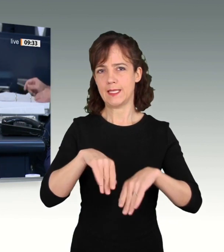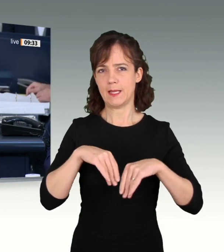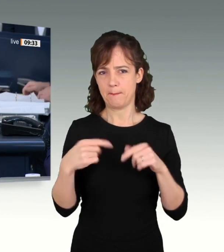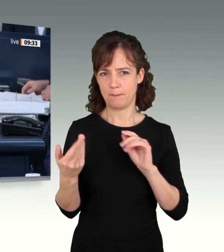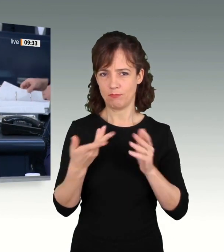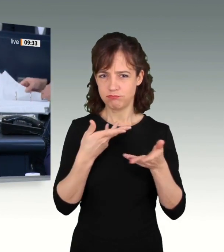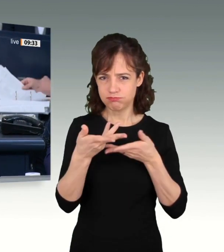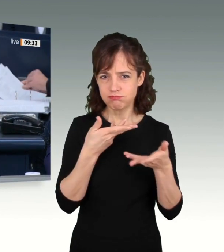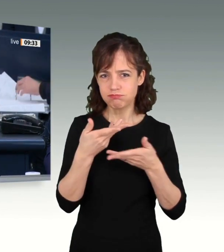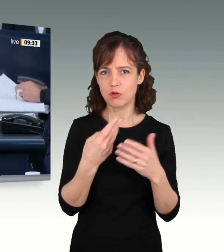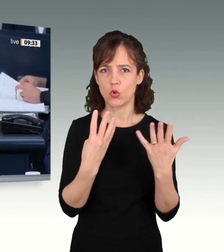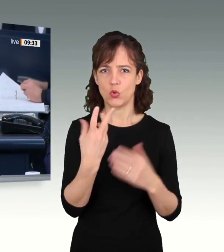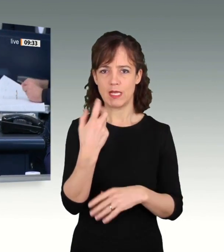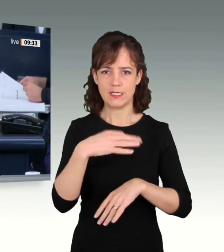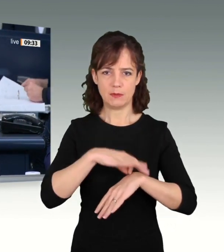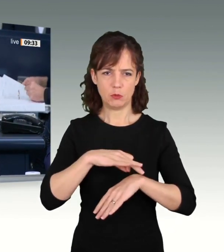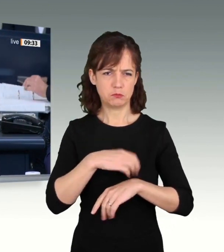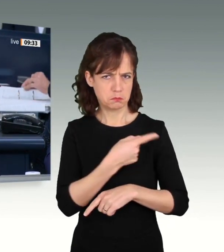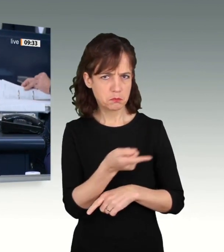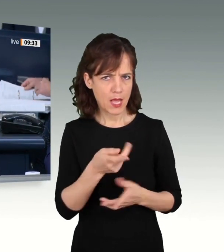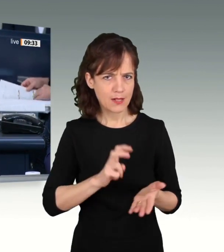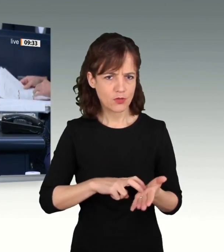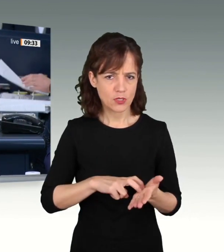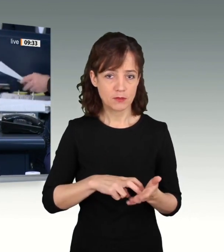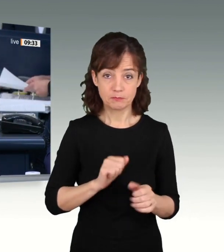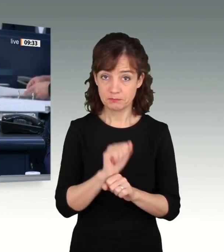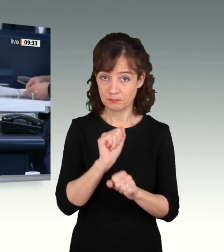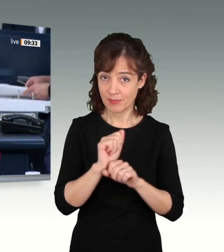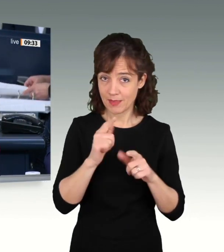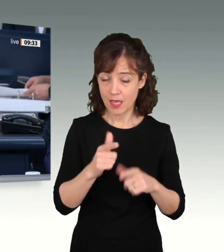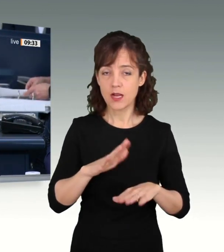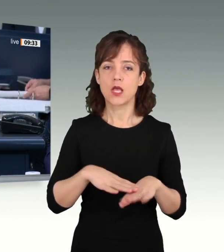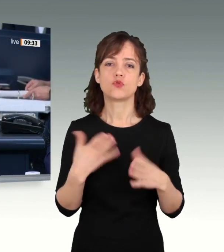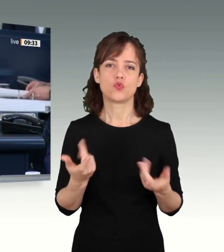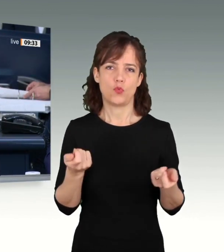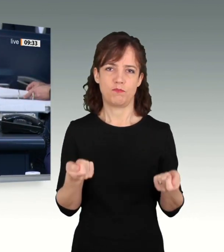Sie sind damit einverstanden, ich sehe keinen Widerspruch, dann ist das so beschlossen.